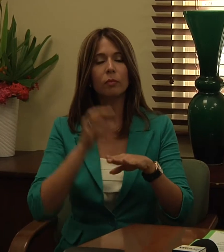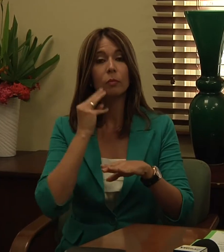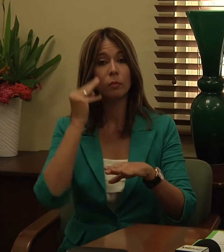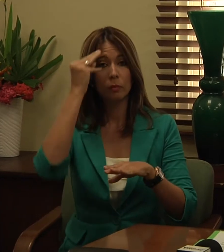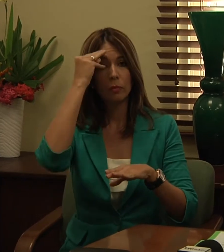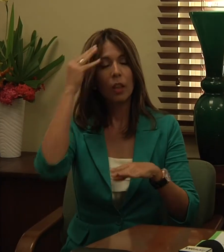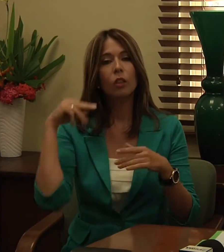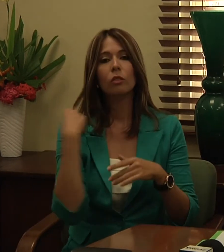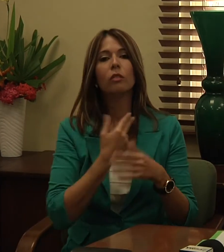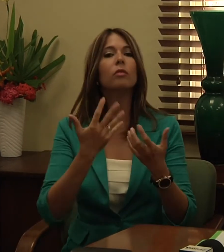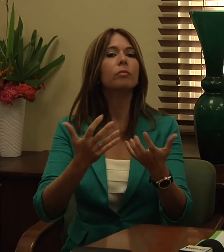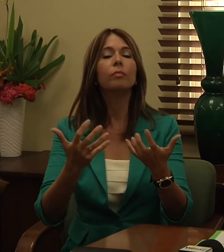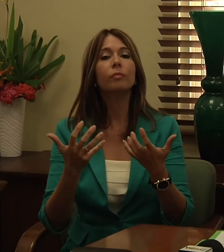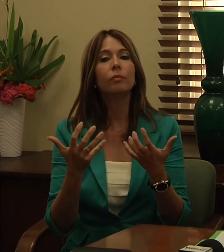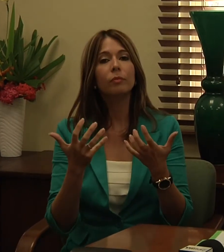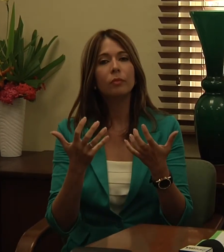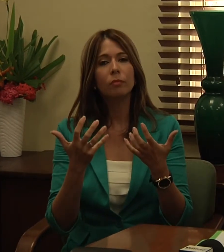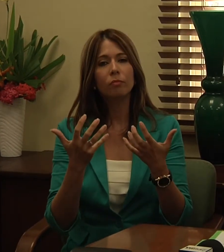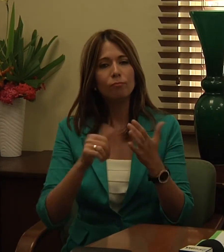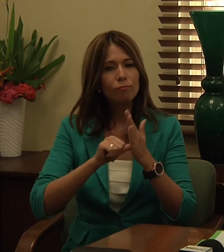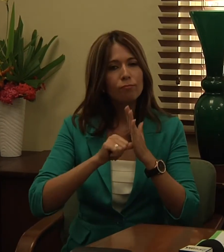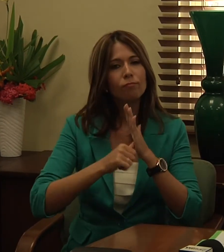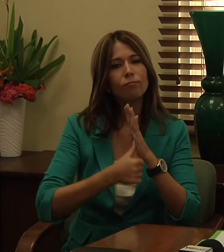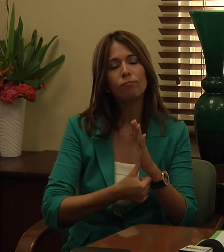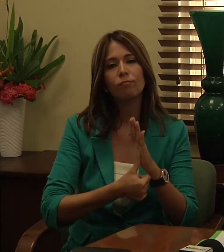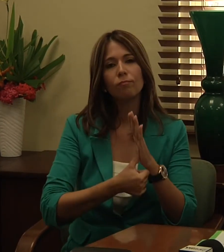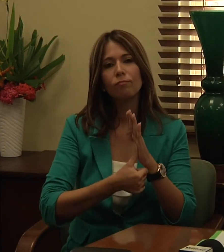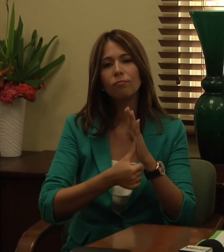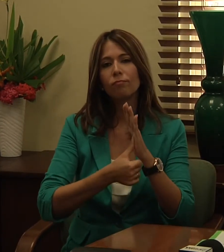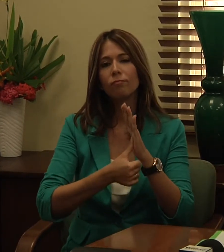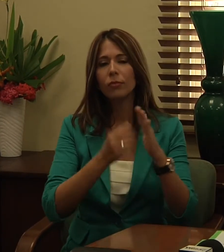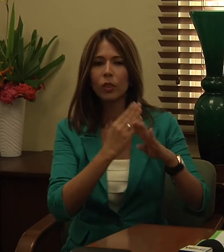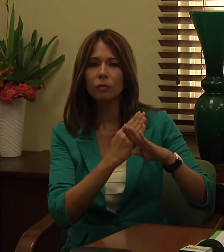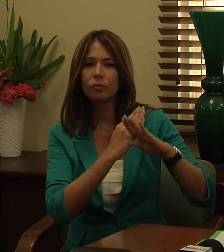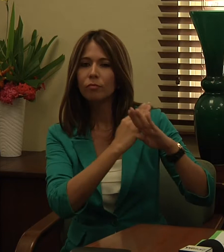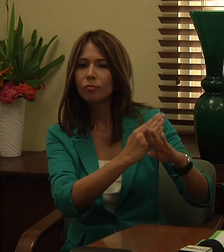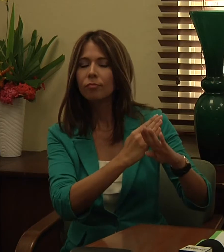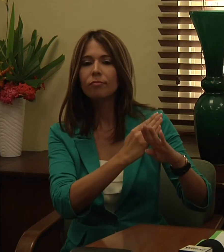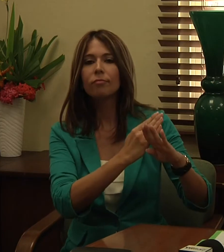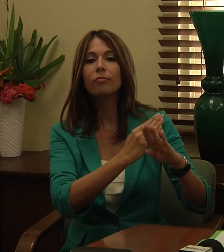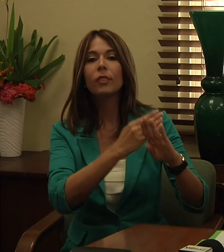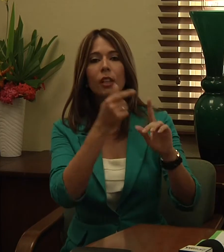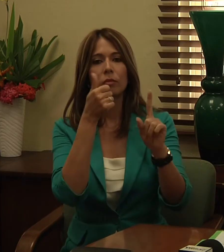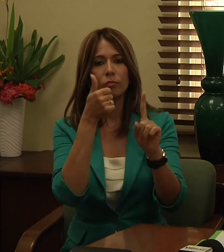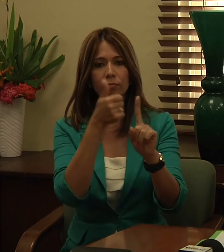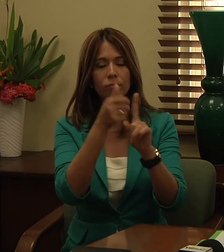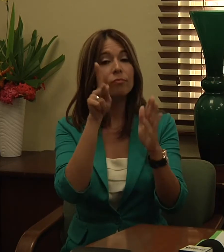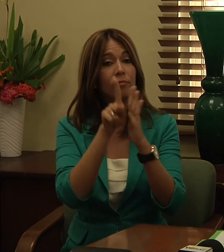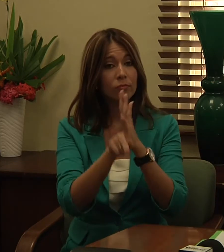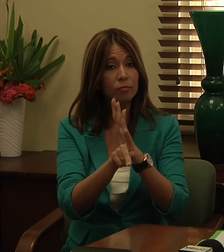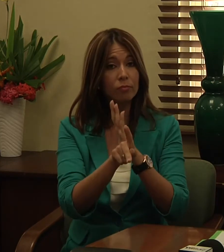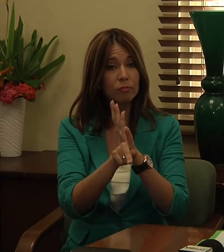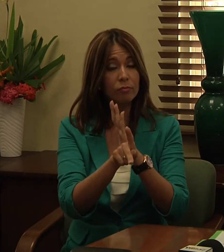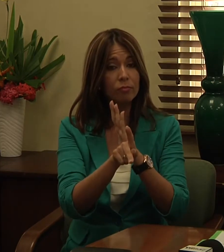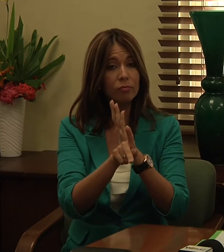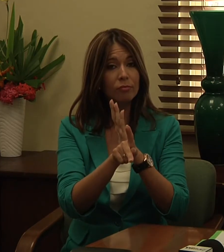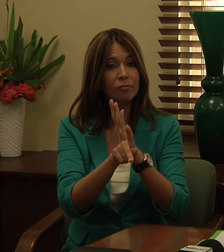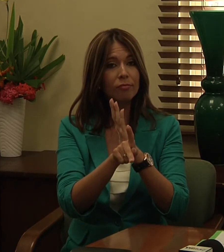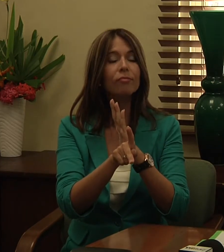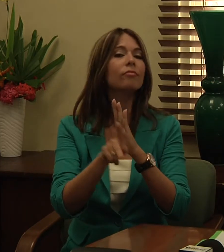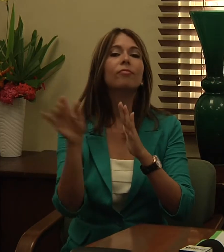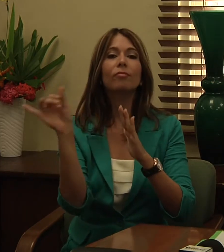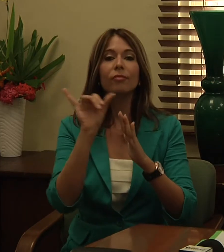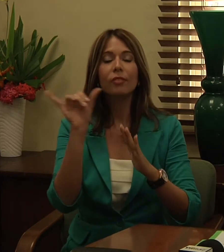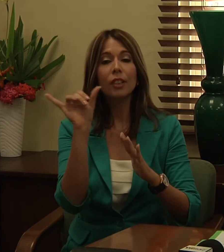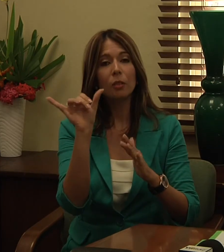enfatizamos la prevención al suicidio enfatizamos actividades de